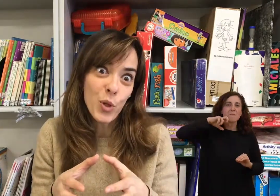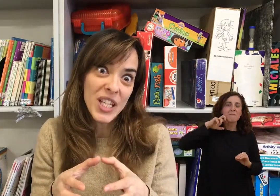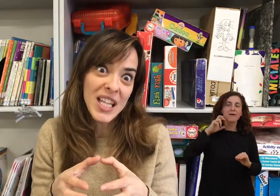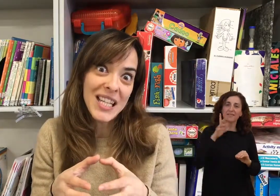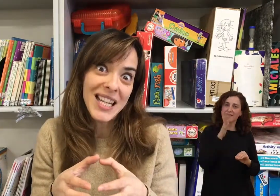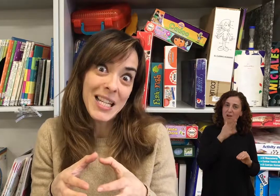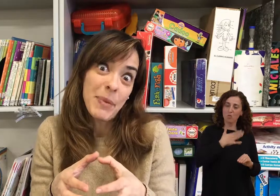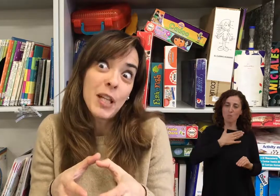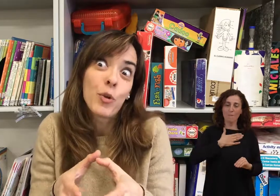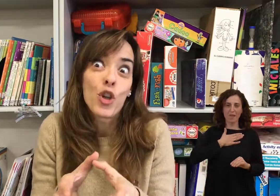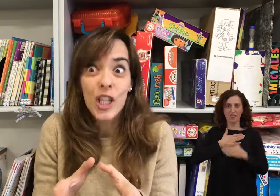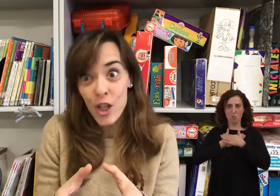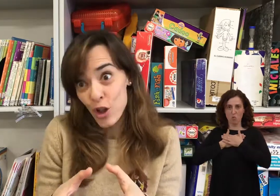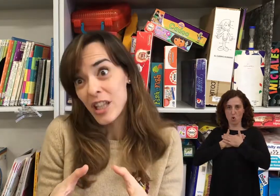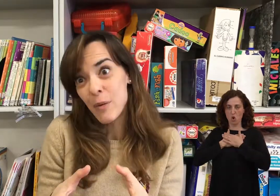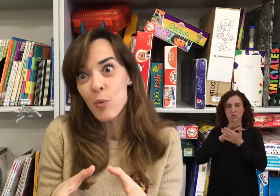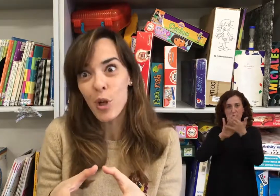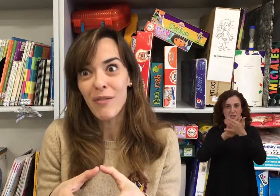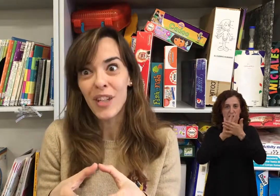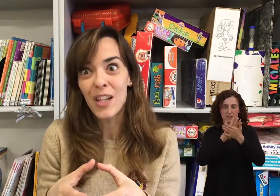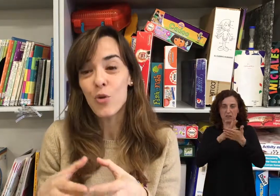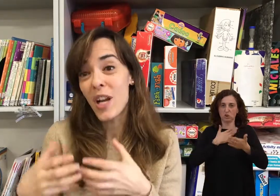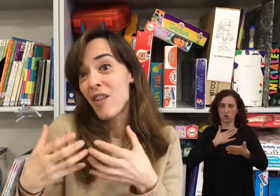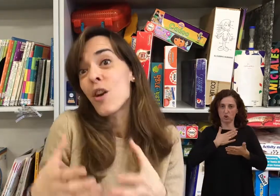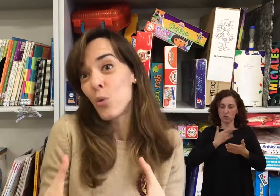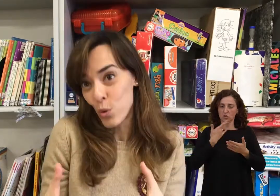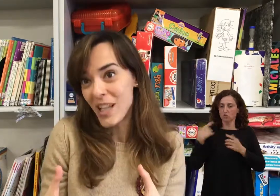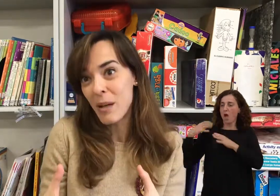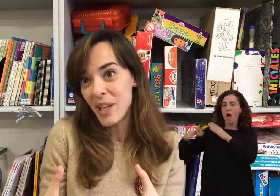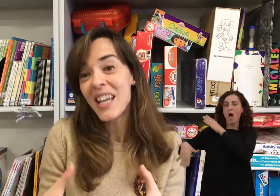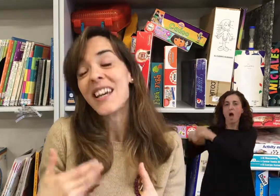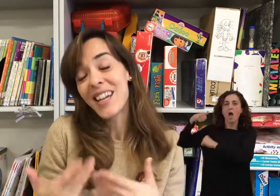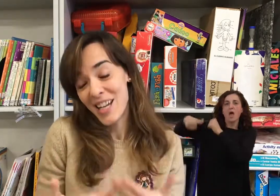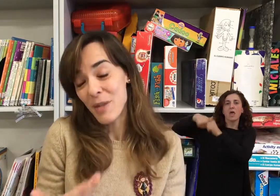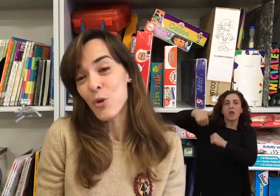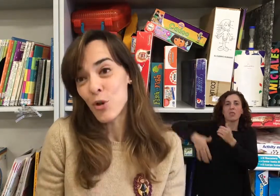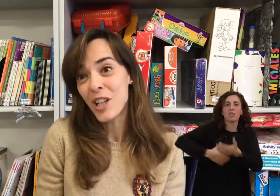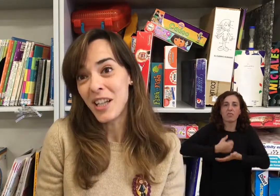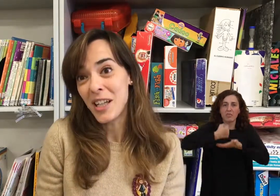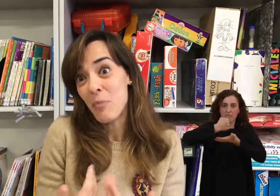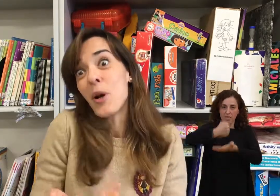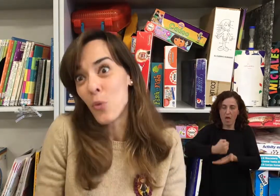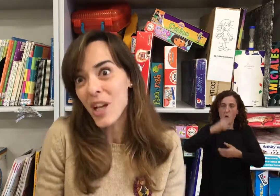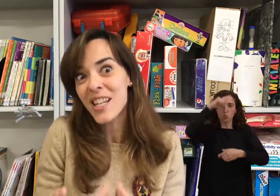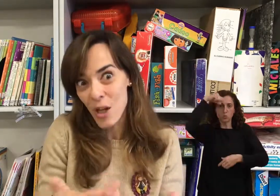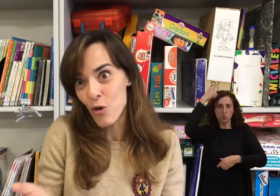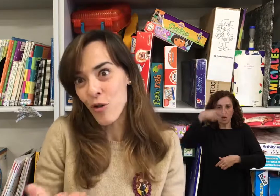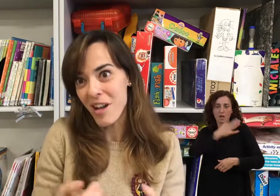pues ese patrimonio de signos que tenemos, porque al final es una herencia cultural también que queremos que perdure y que se conozca.